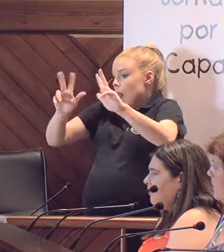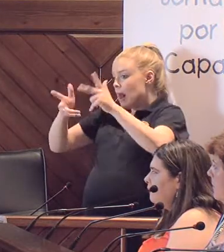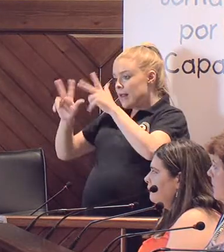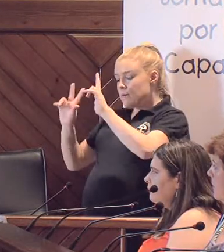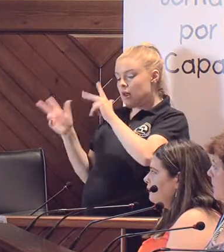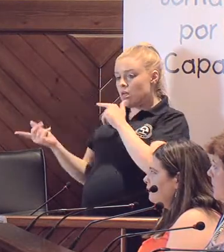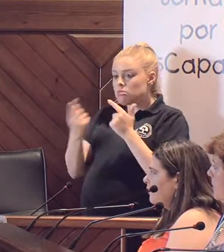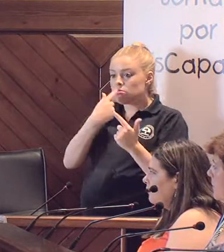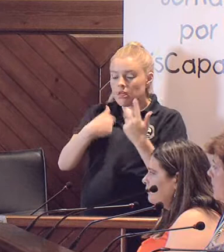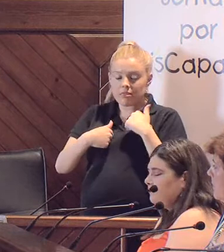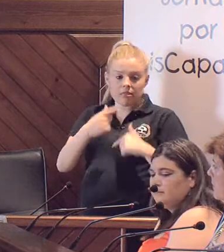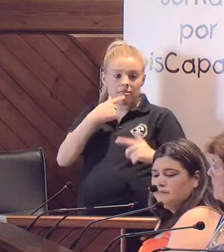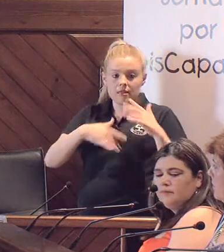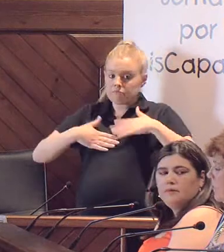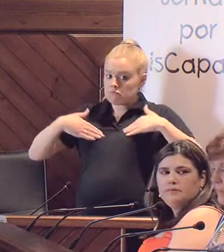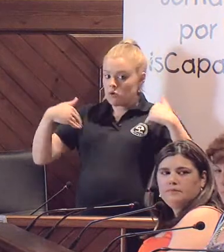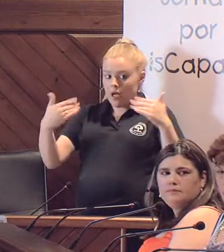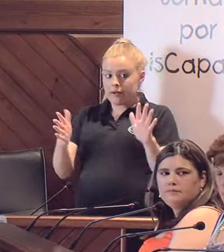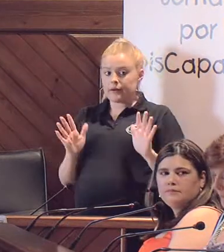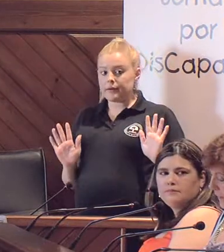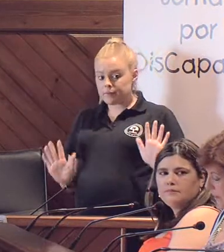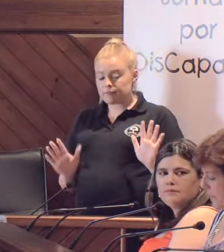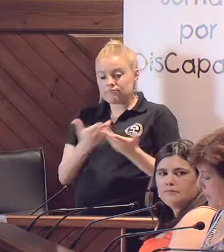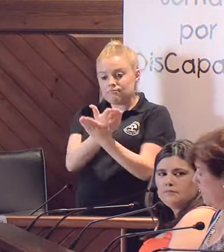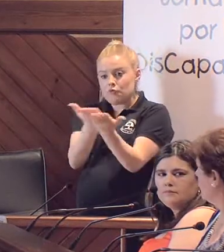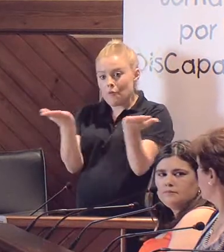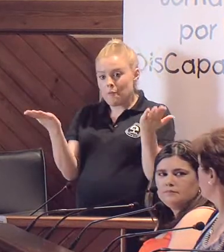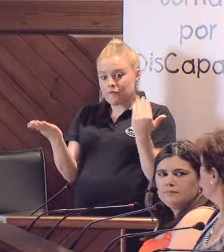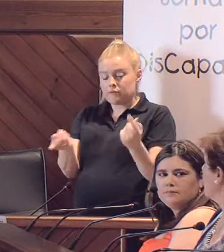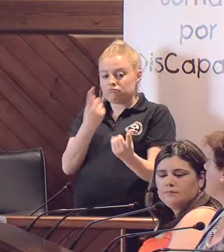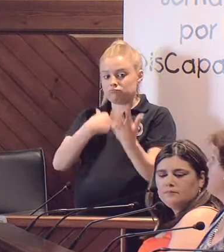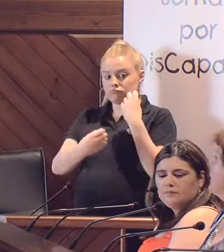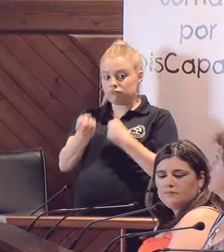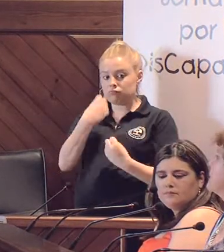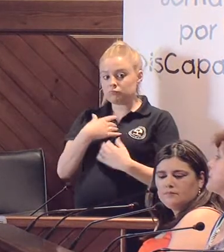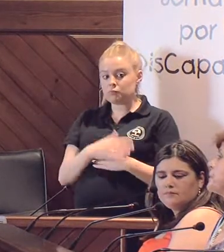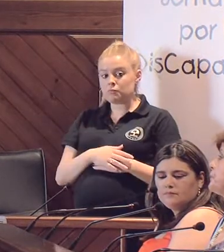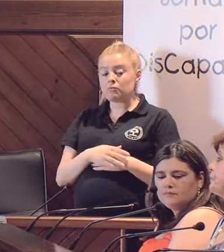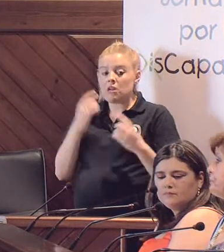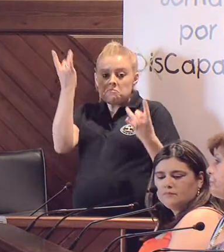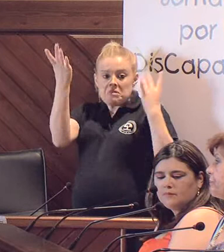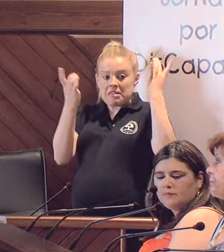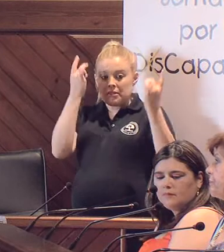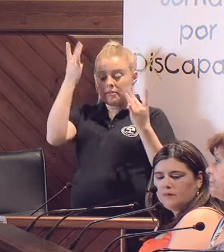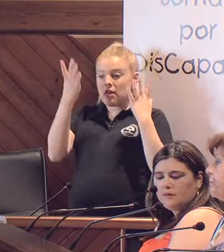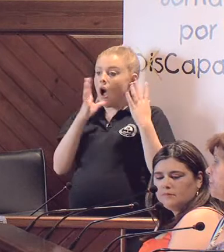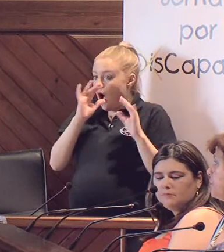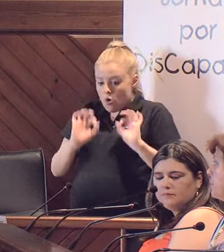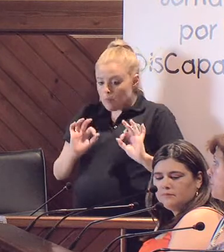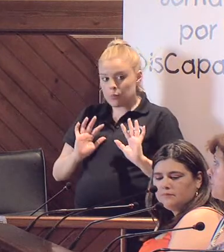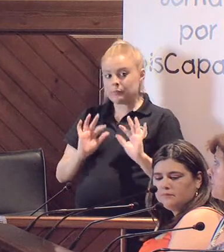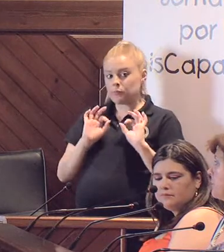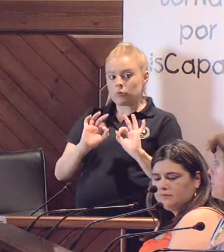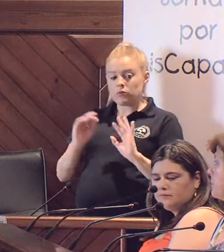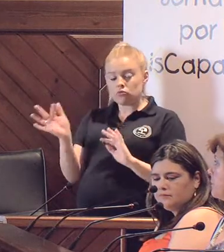decirnos lo que queráis y presentar vuestras propuestas, ideas, todo lo que queráis. Este es el momento vuestro